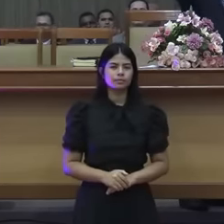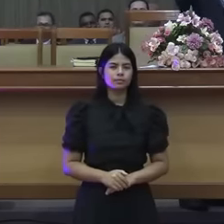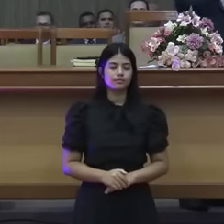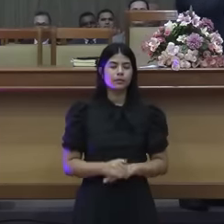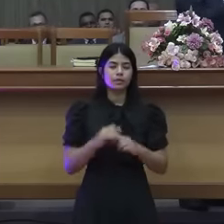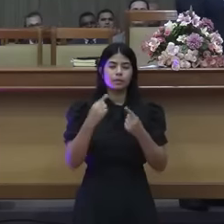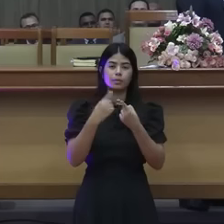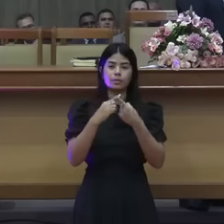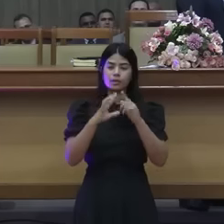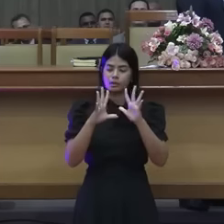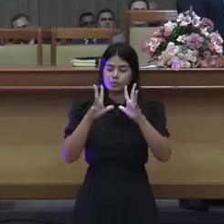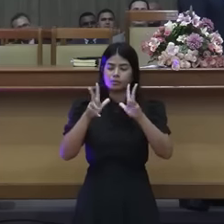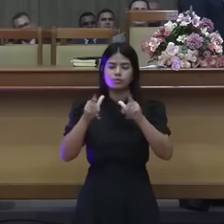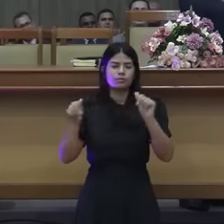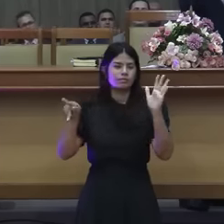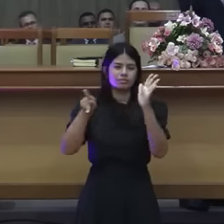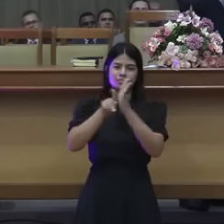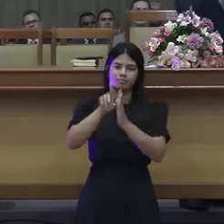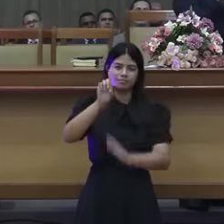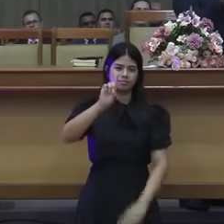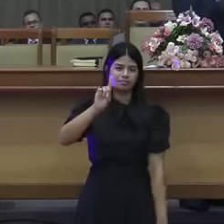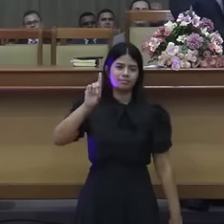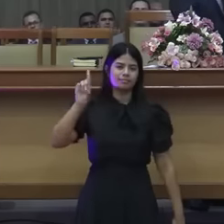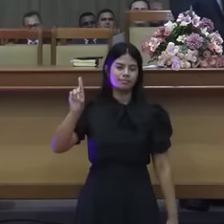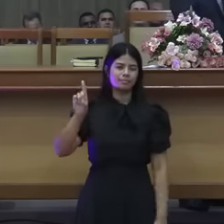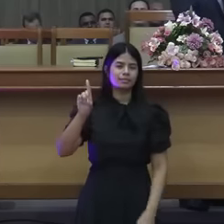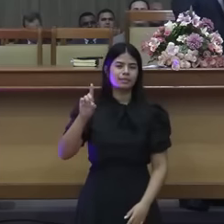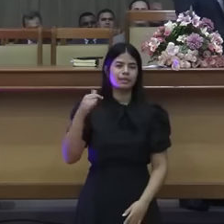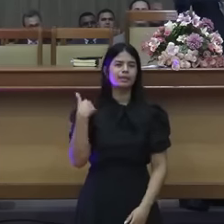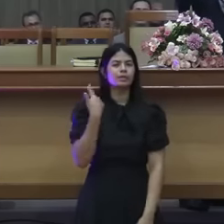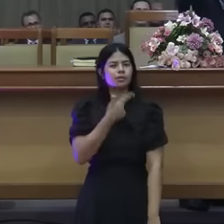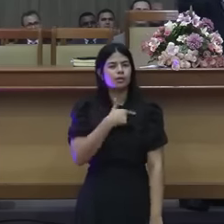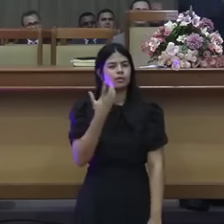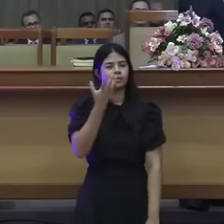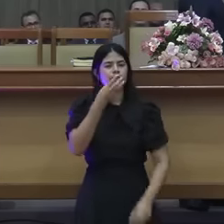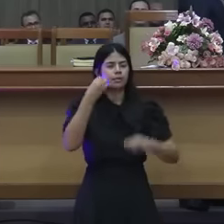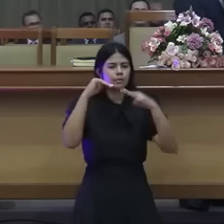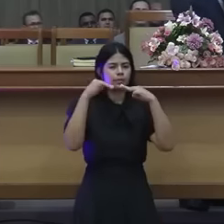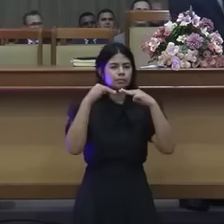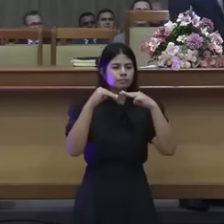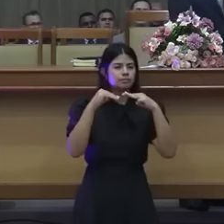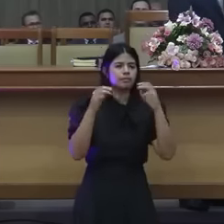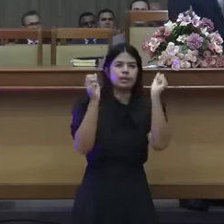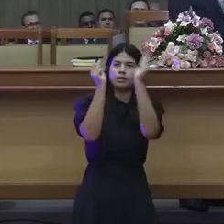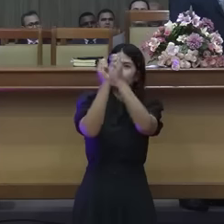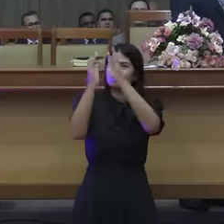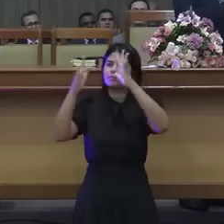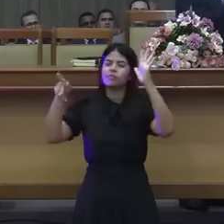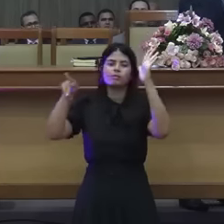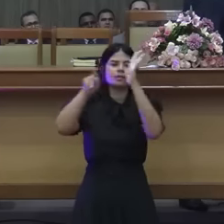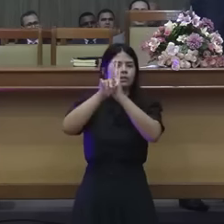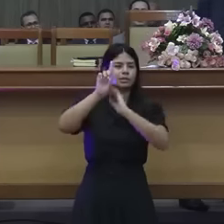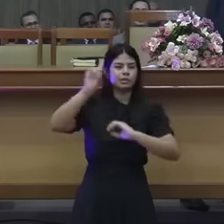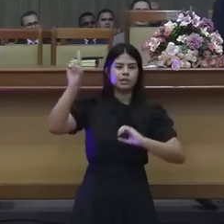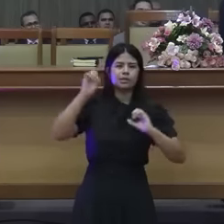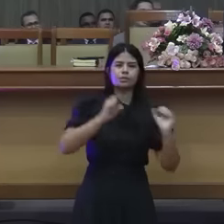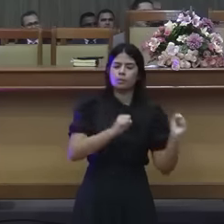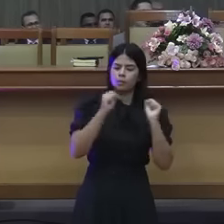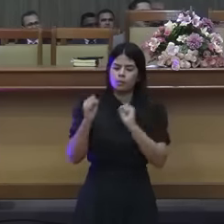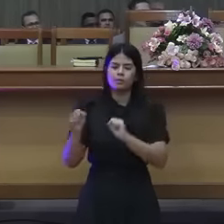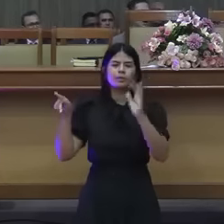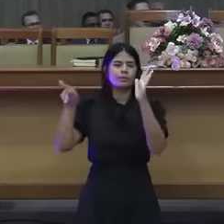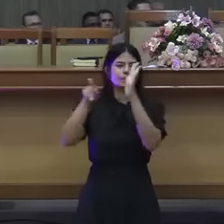aqui vocês não cantaram? o poder é dele a glória é dele e quem não como é que diz?